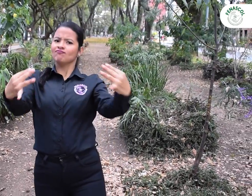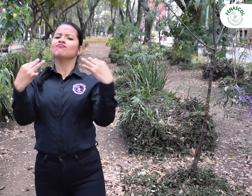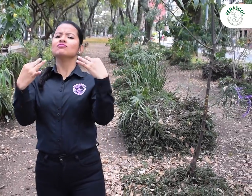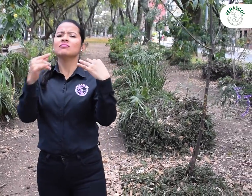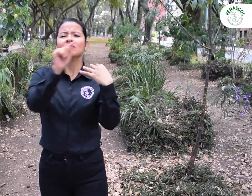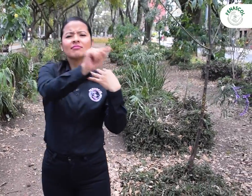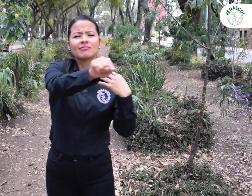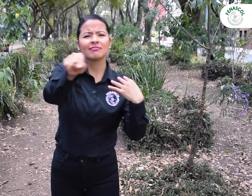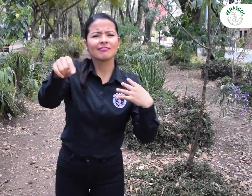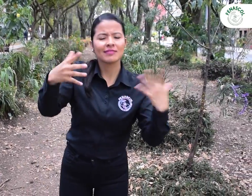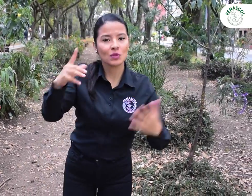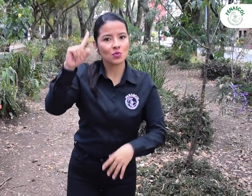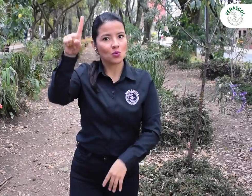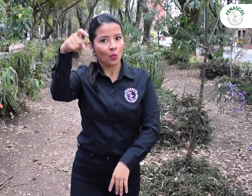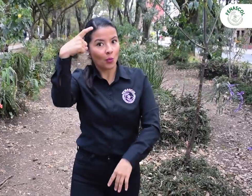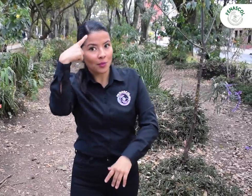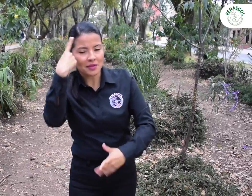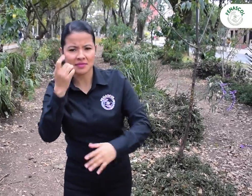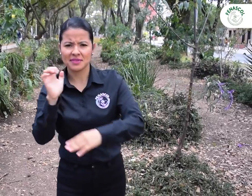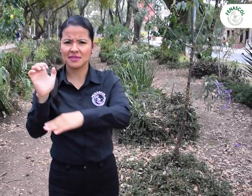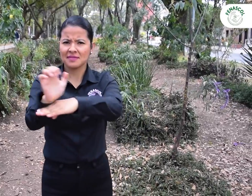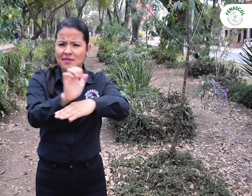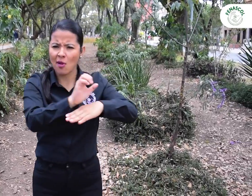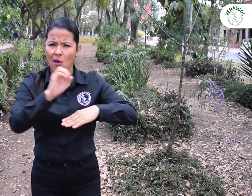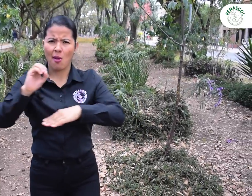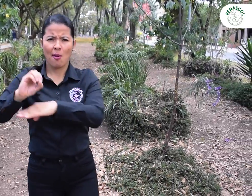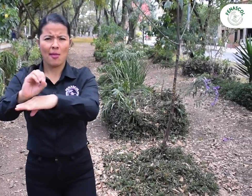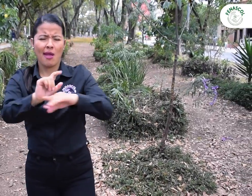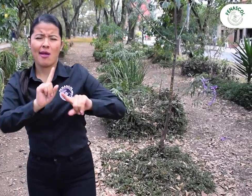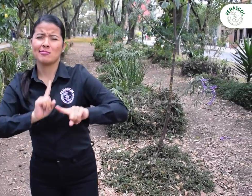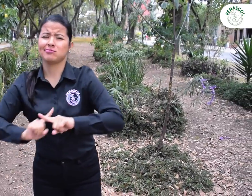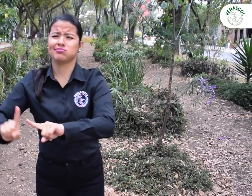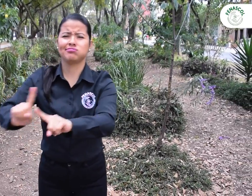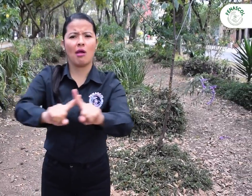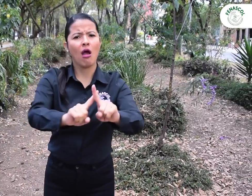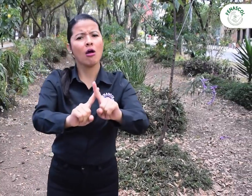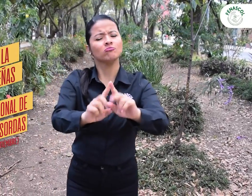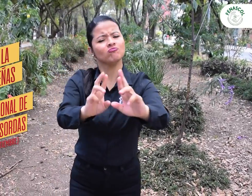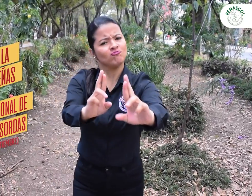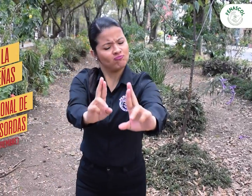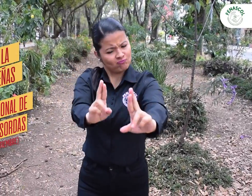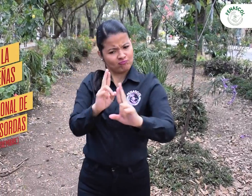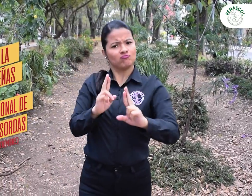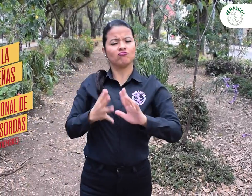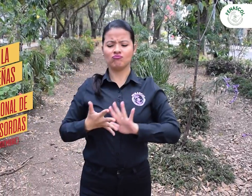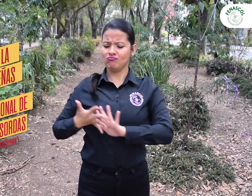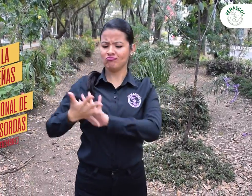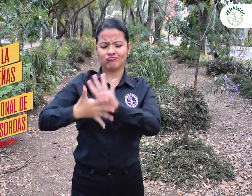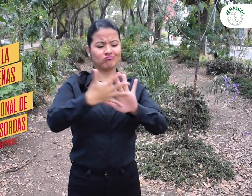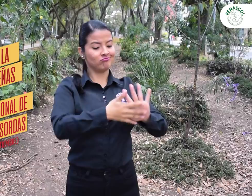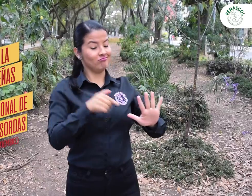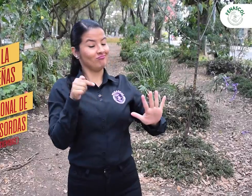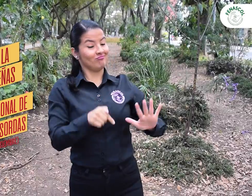y demás personas giren su mirada hacia nosotros y reconozcan la lengua de señas.